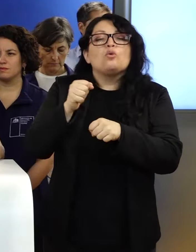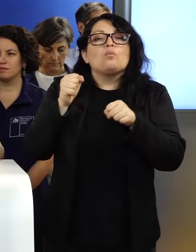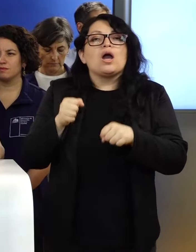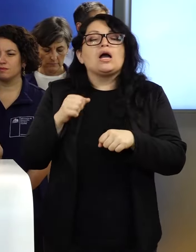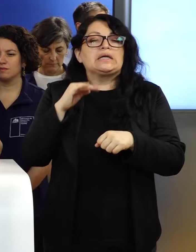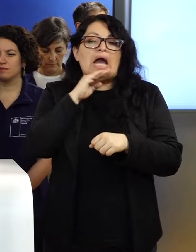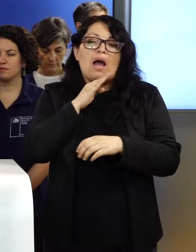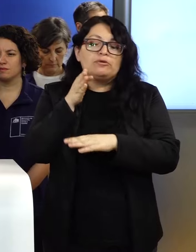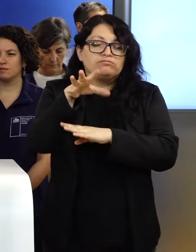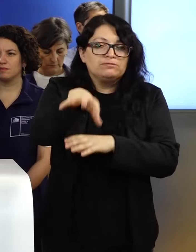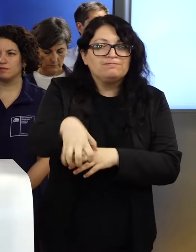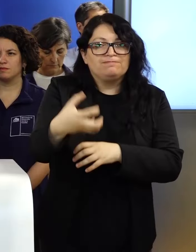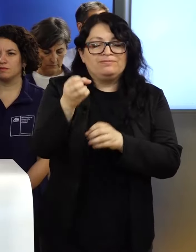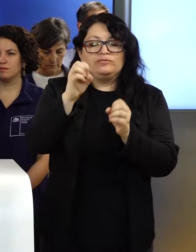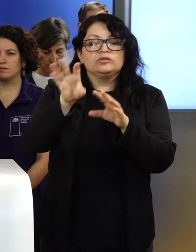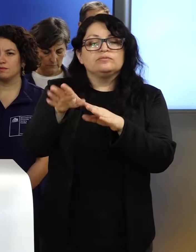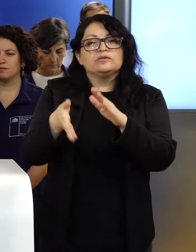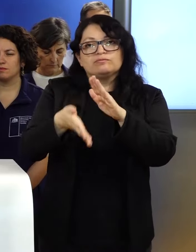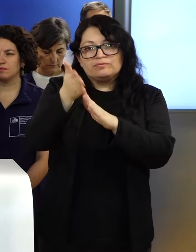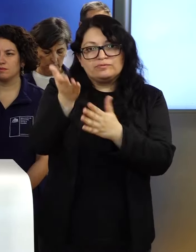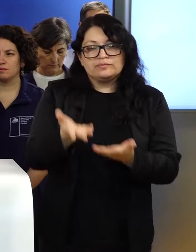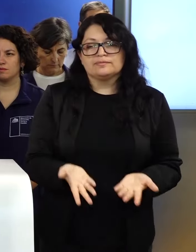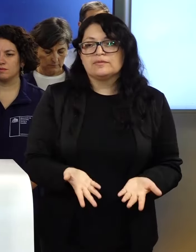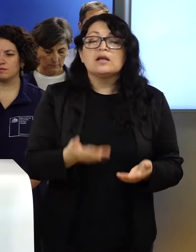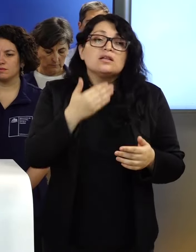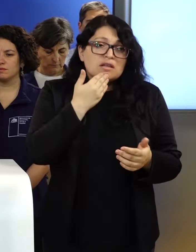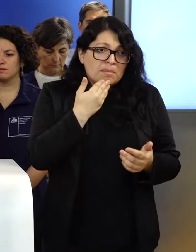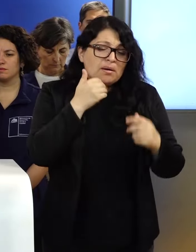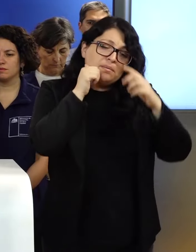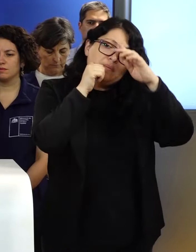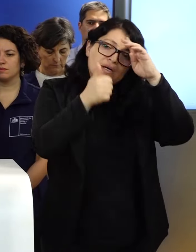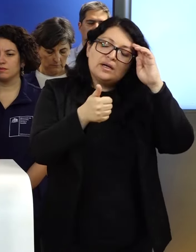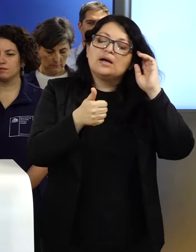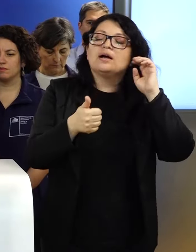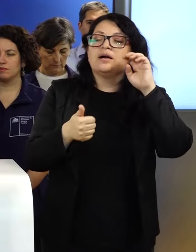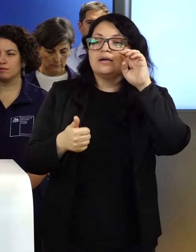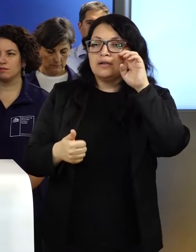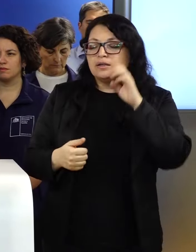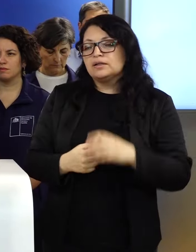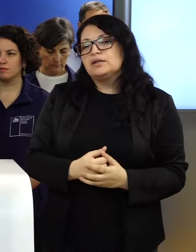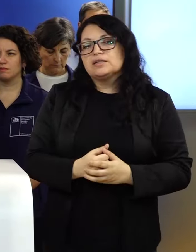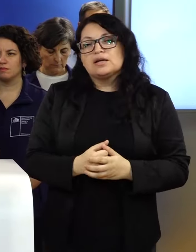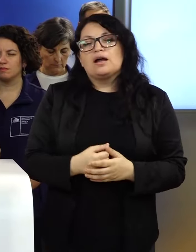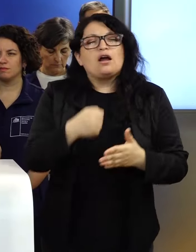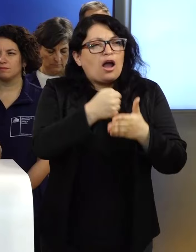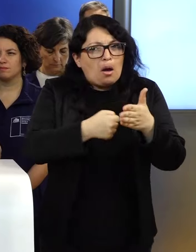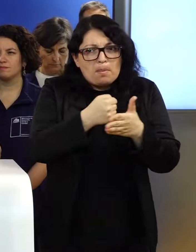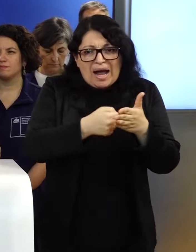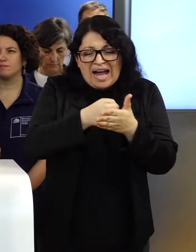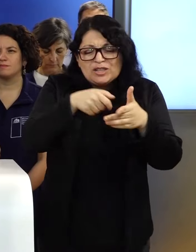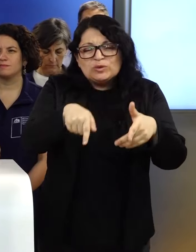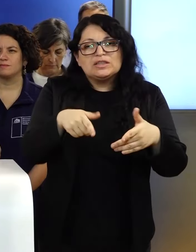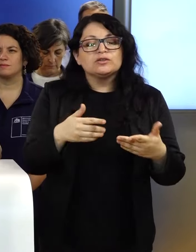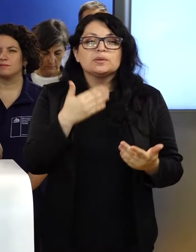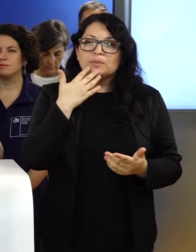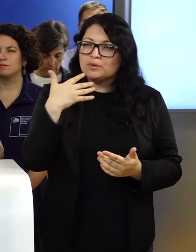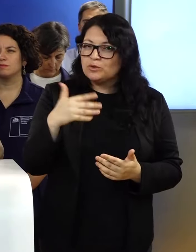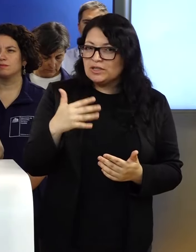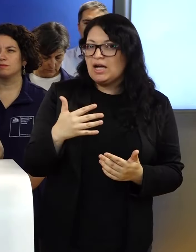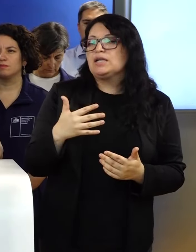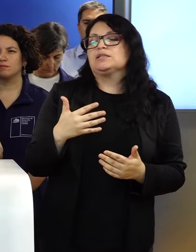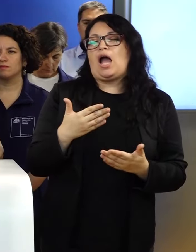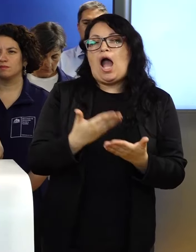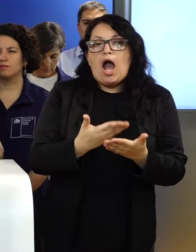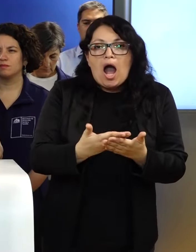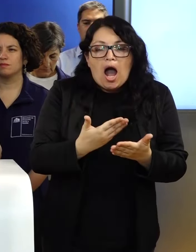prontamente. Para el combate, en el día de mañana es muy importante aprovechar la jornada